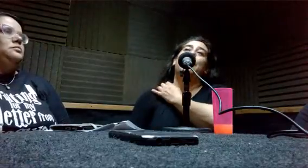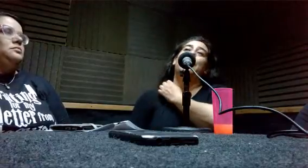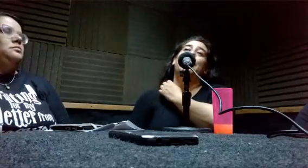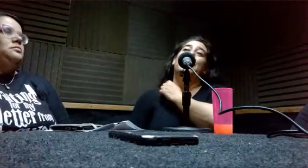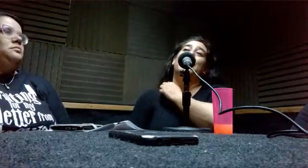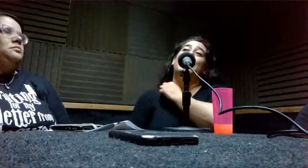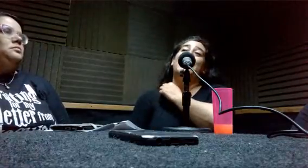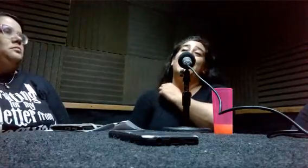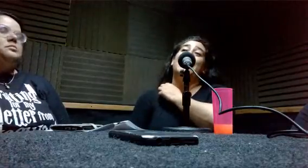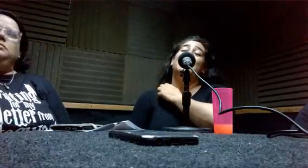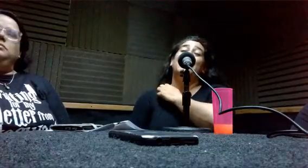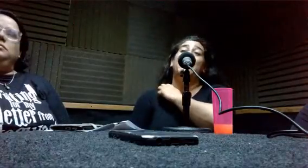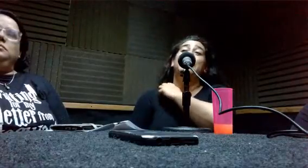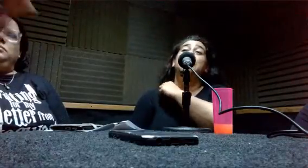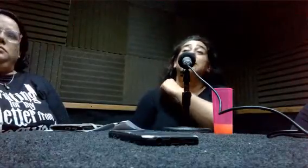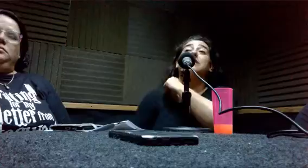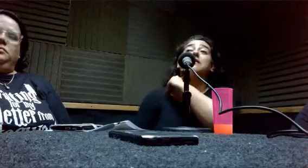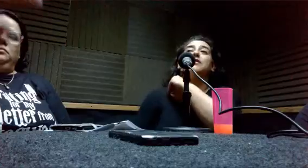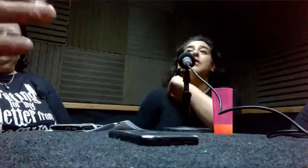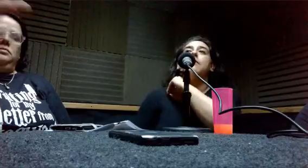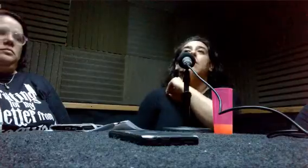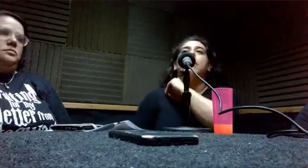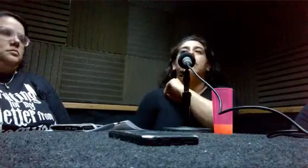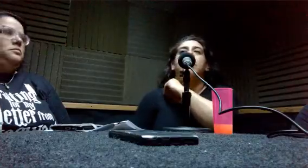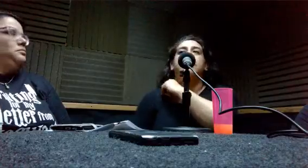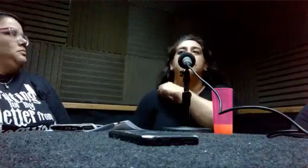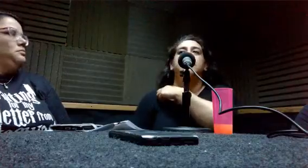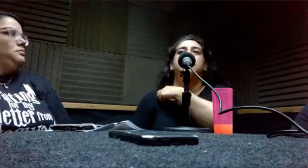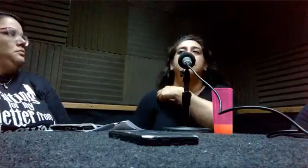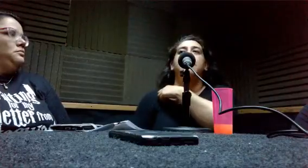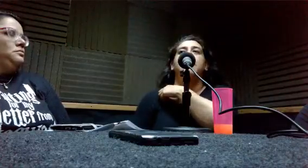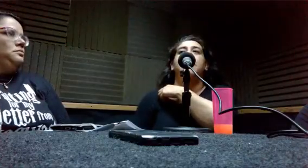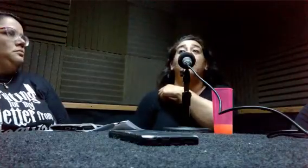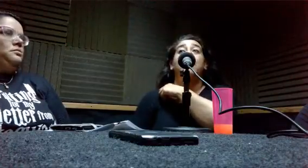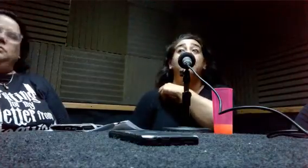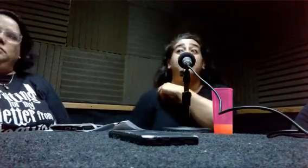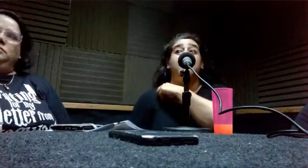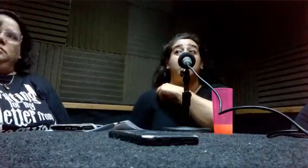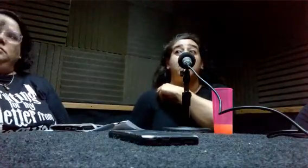contracurado, imagínate? Esto que vos decís, yo me acuerdo con los vecinos, iban a la escuela número 19.